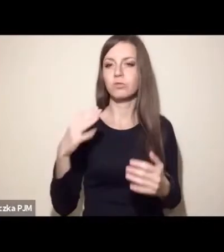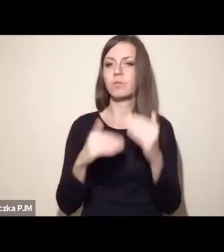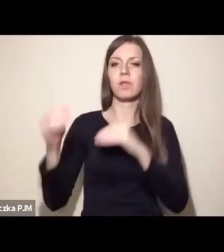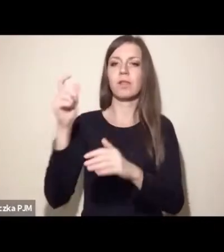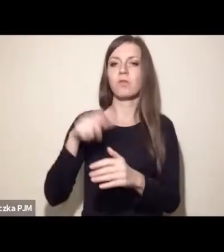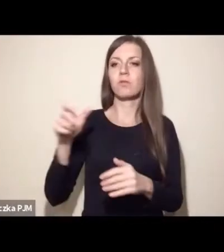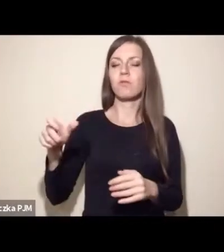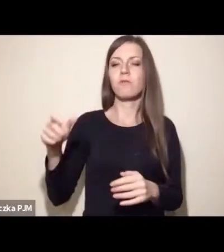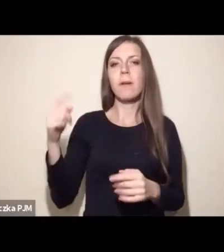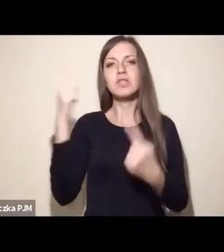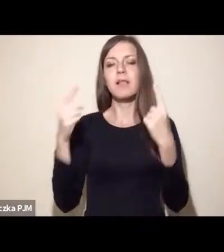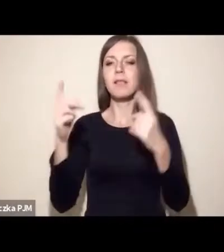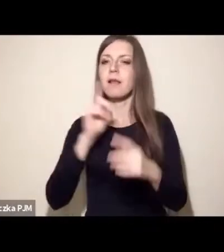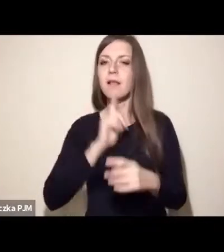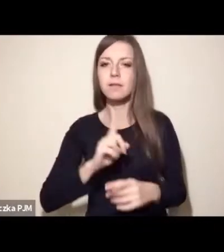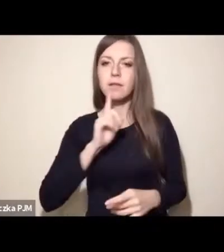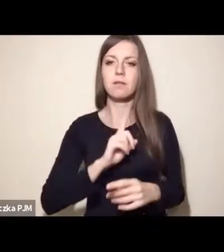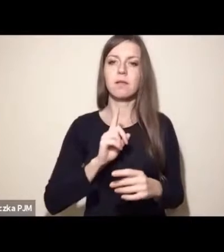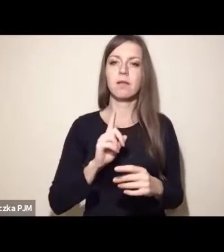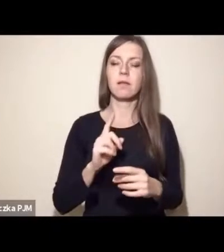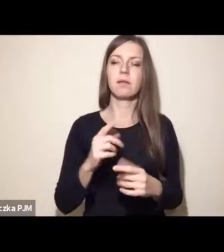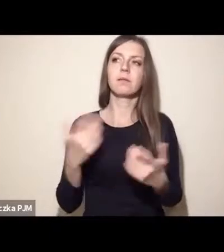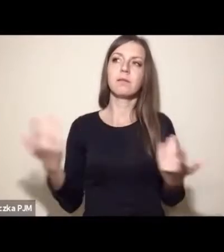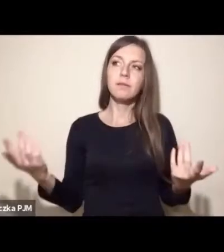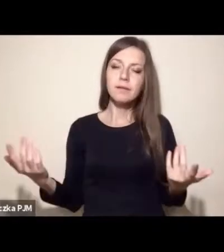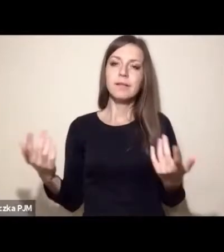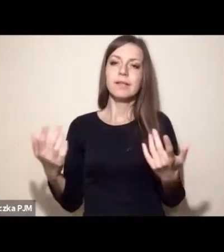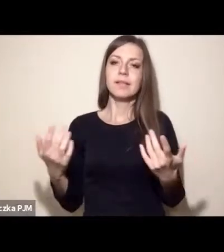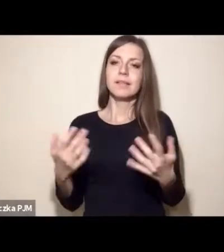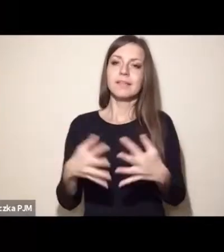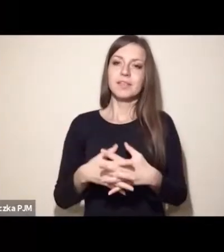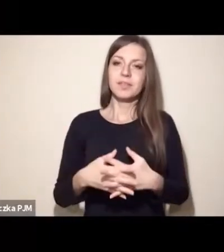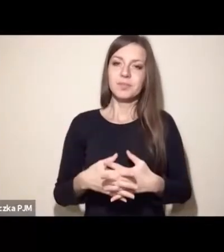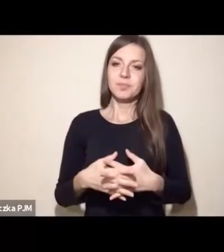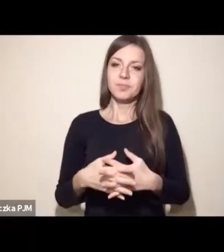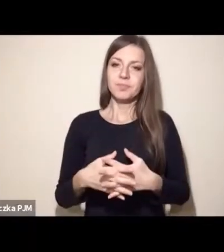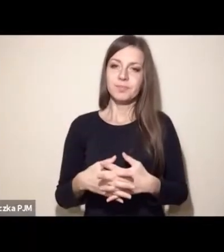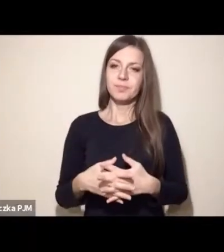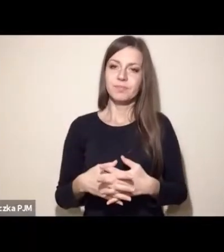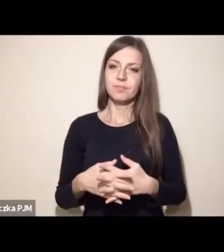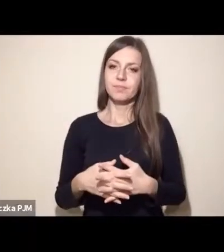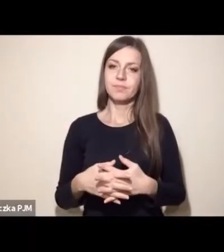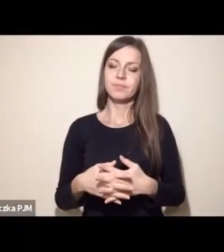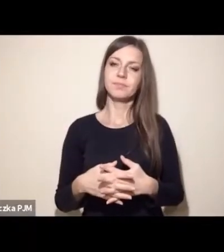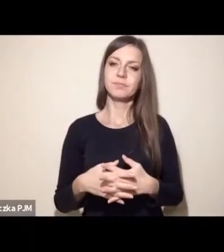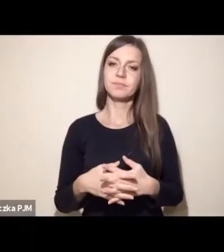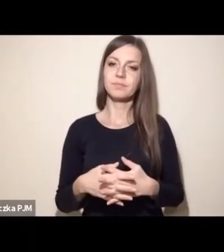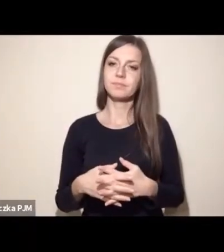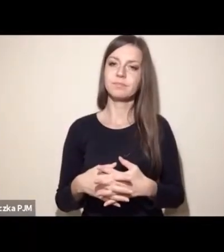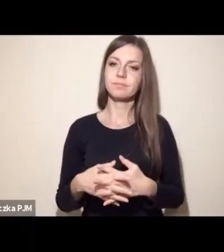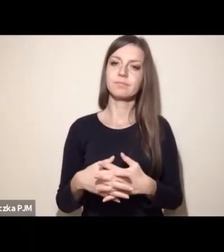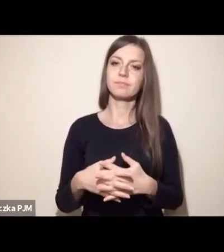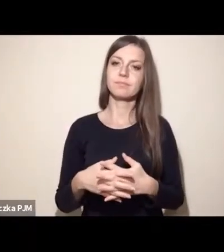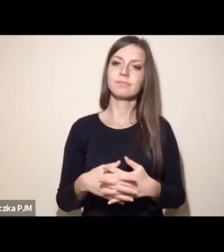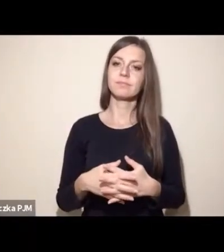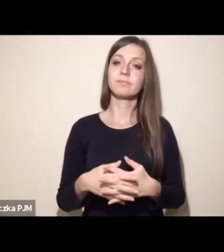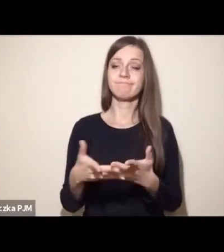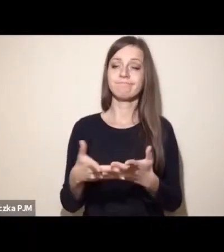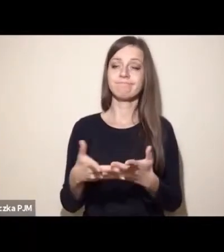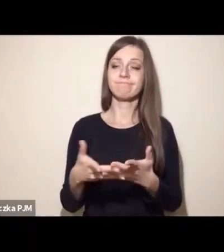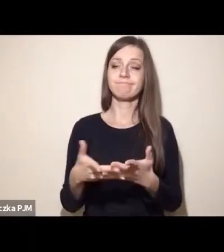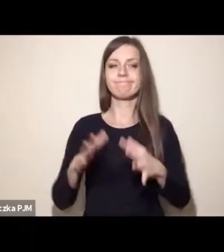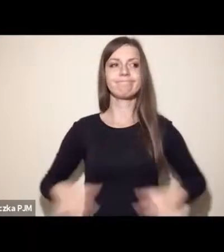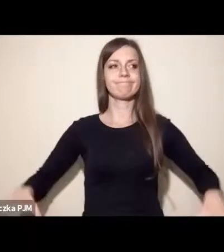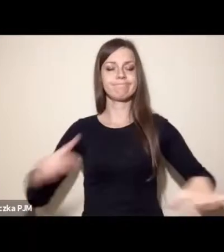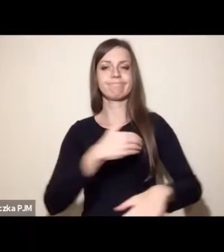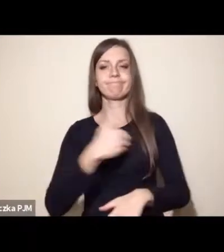Na tym do tego się sprowadza ten bardzo dramatyczny, jak to widać na terenie polskim,